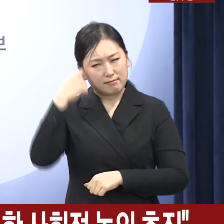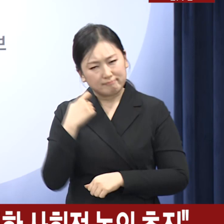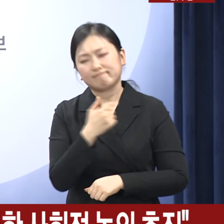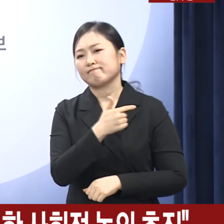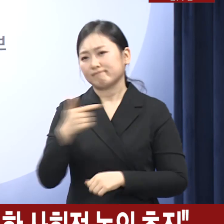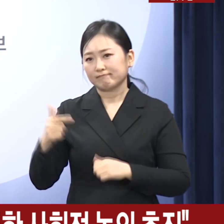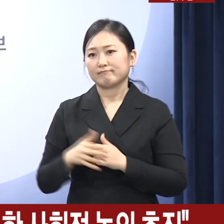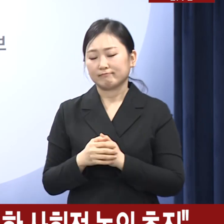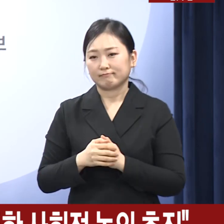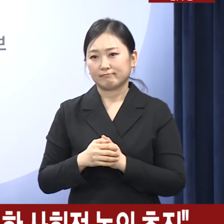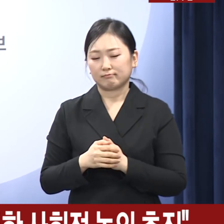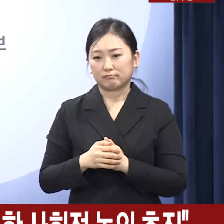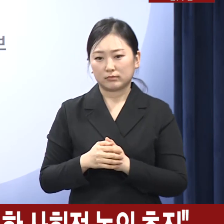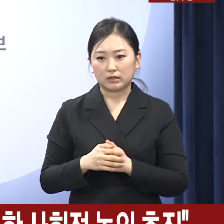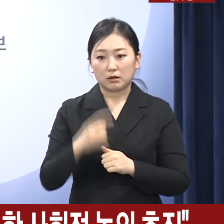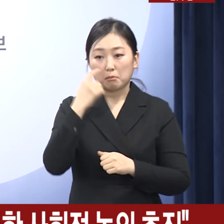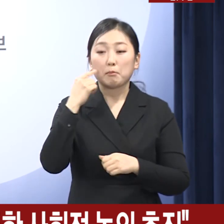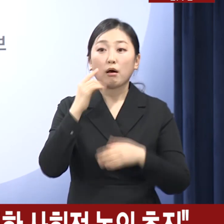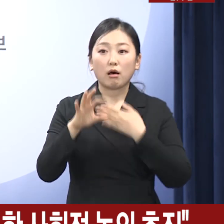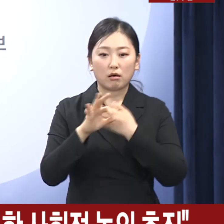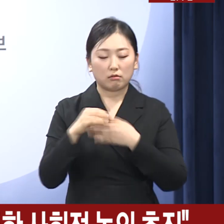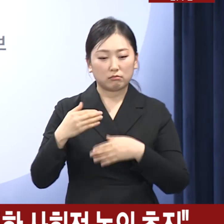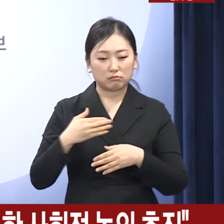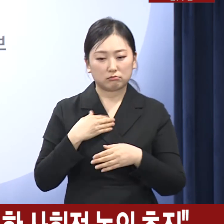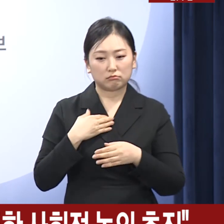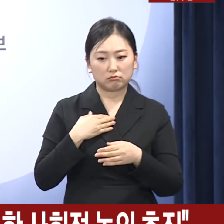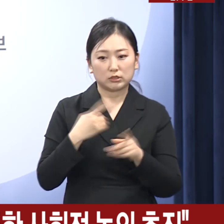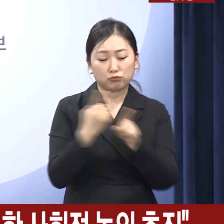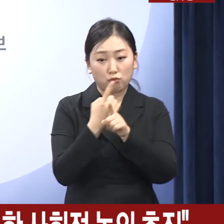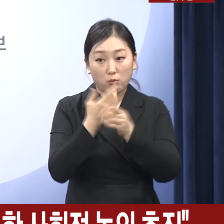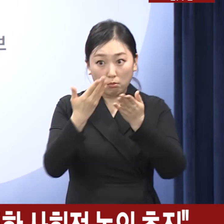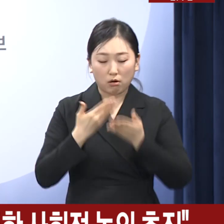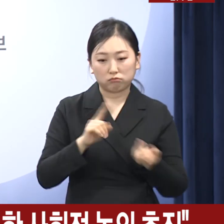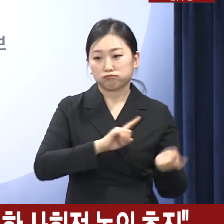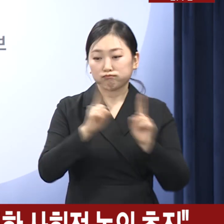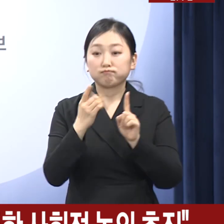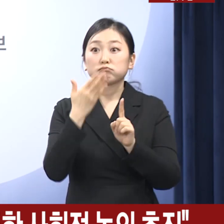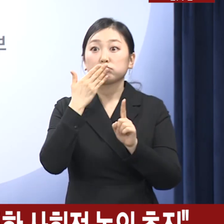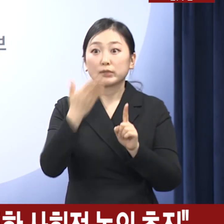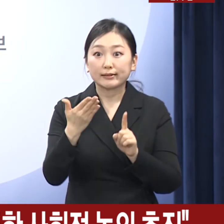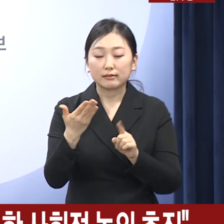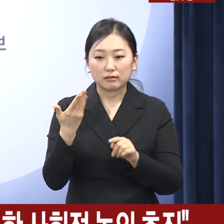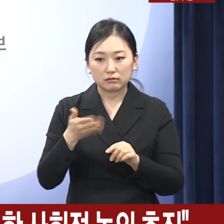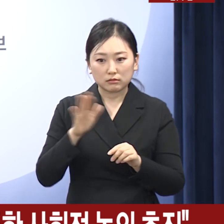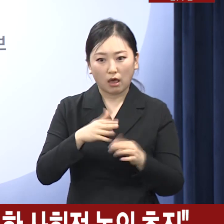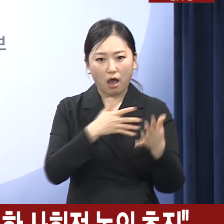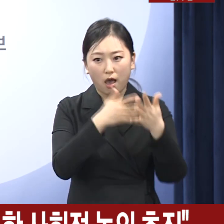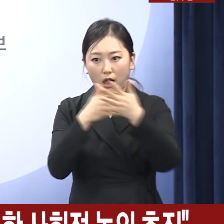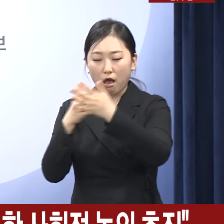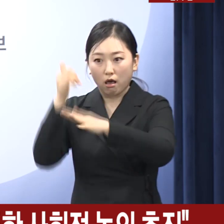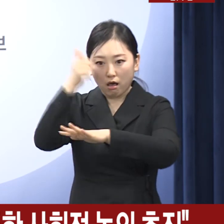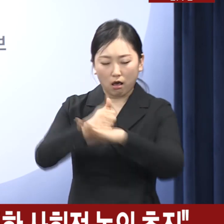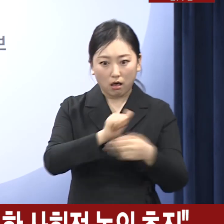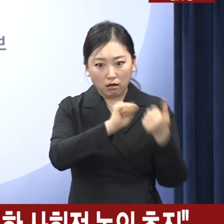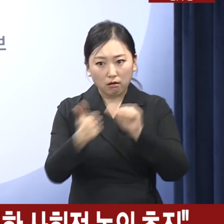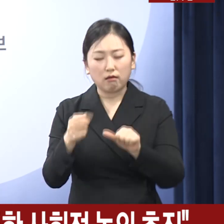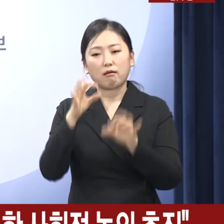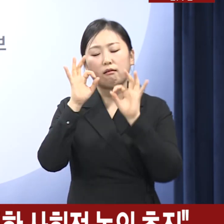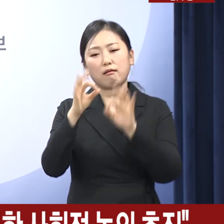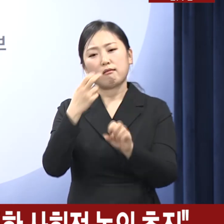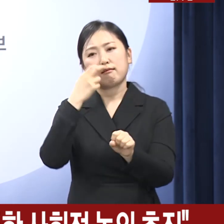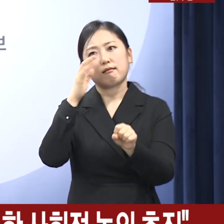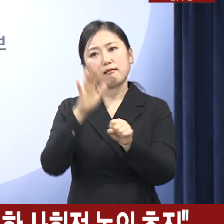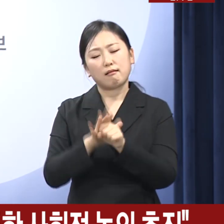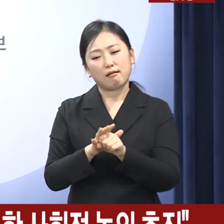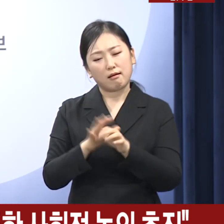제때 적절한 치료를 받지 못해 돌아가시는 안타까운 상황을 더 이상 지켜볼